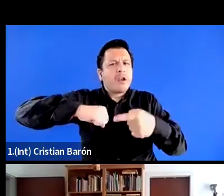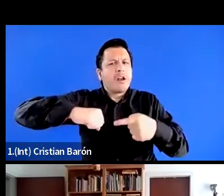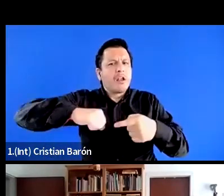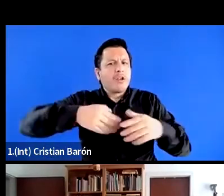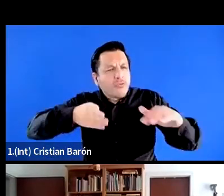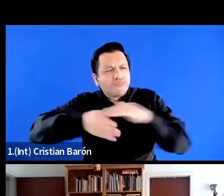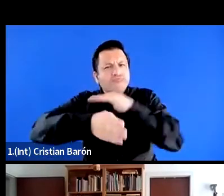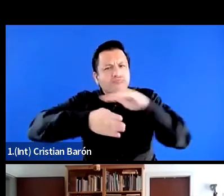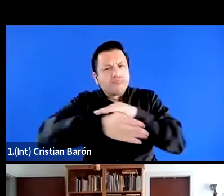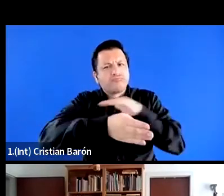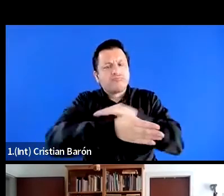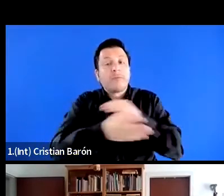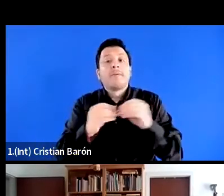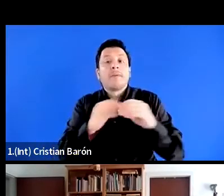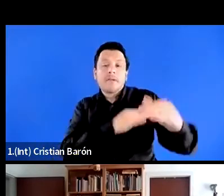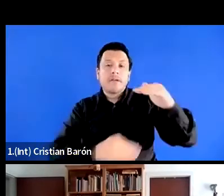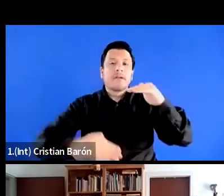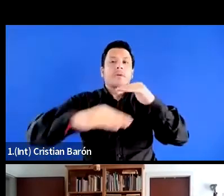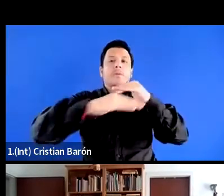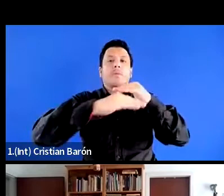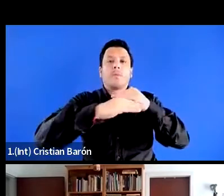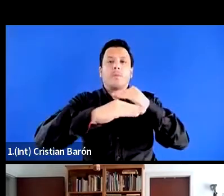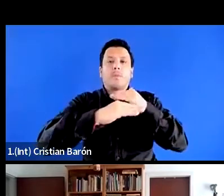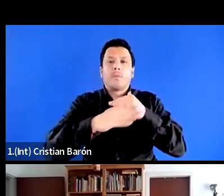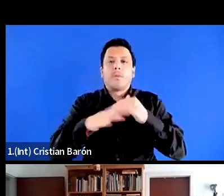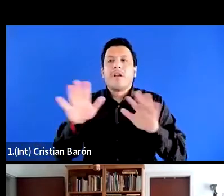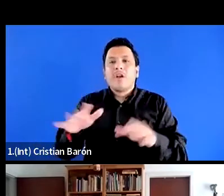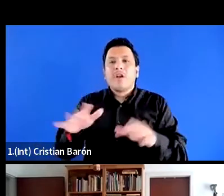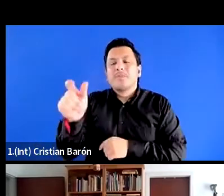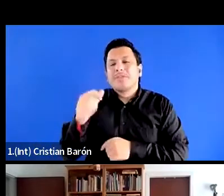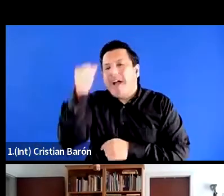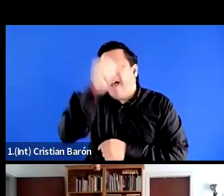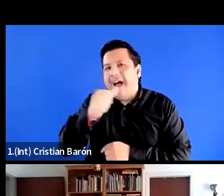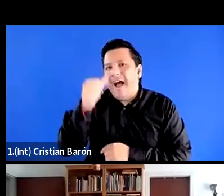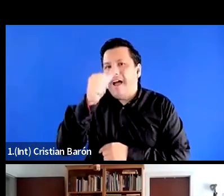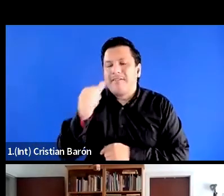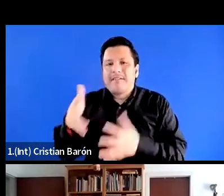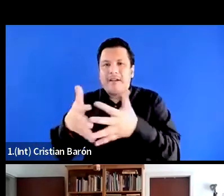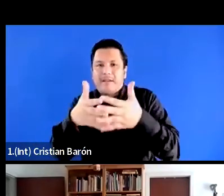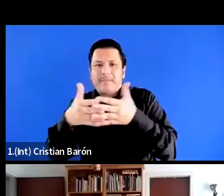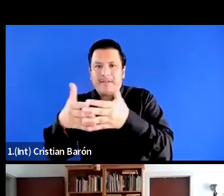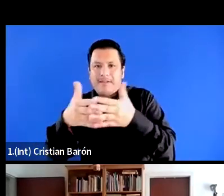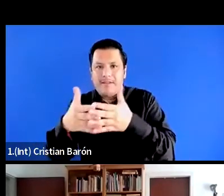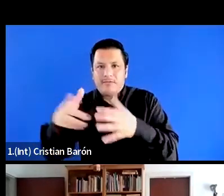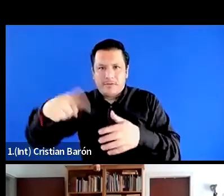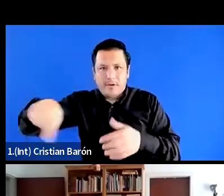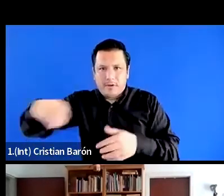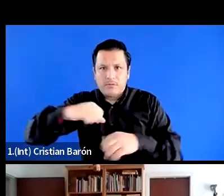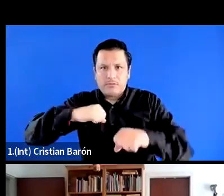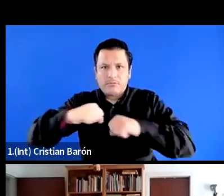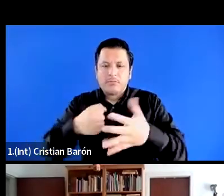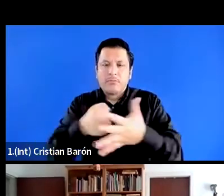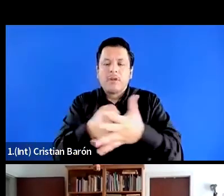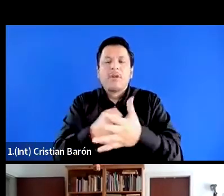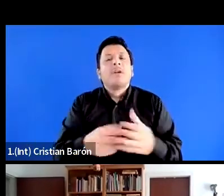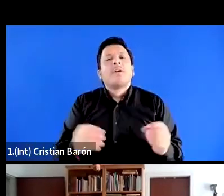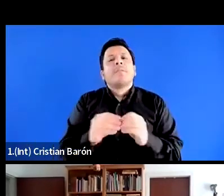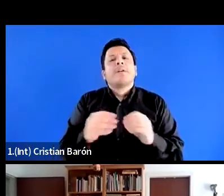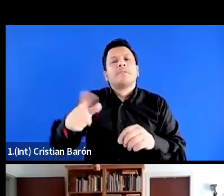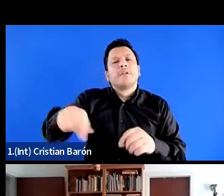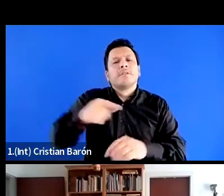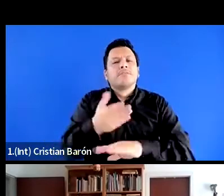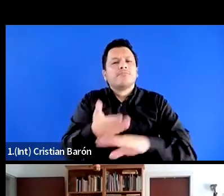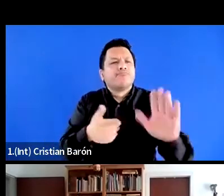y a la igualdad para los African American. También se empleó para dar cuenta de uno de los